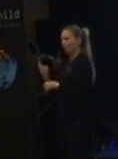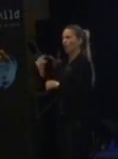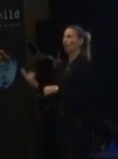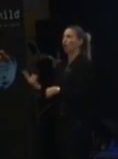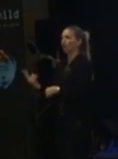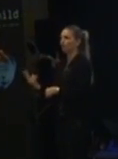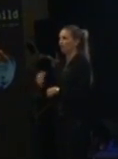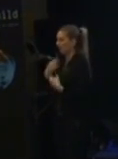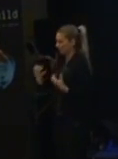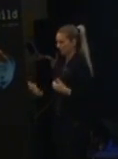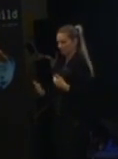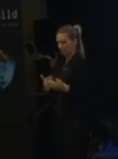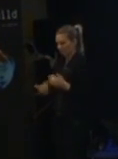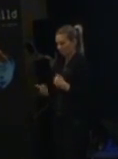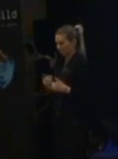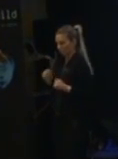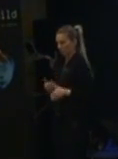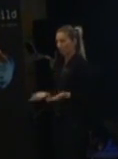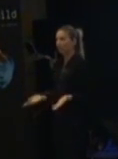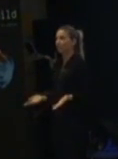Jag vet inte varför vi inte skulle kunna få göra det.